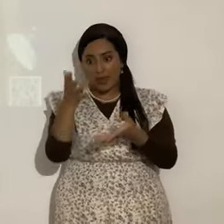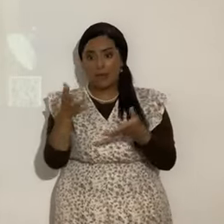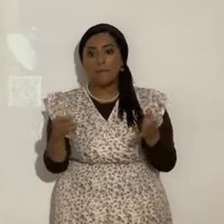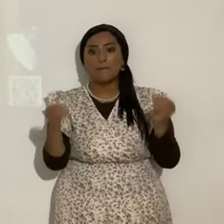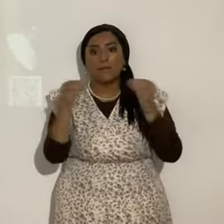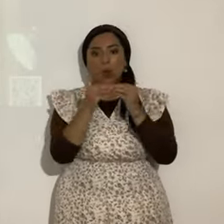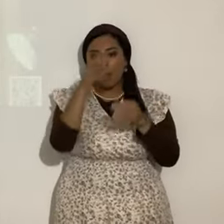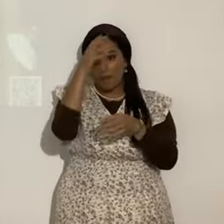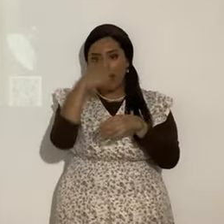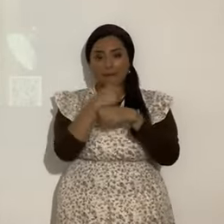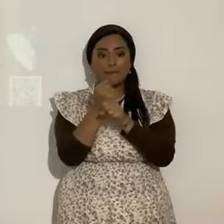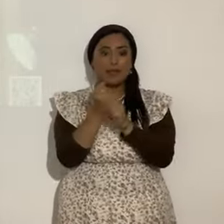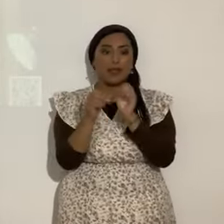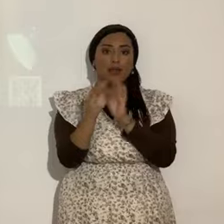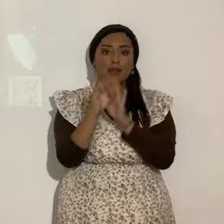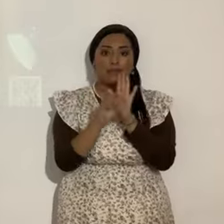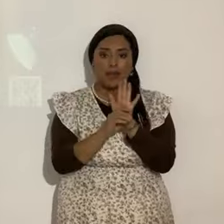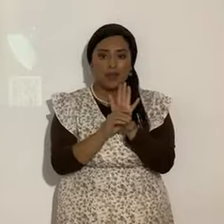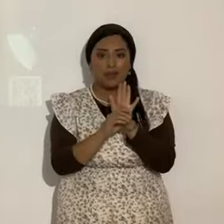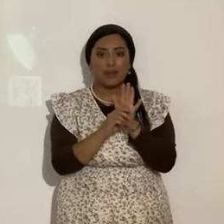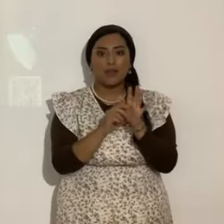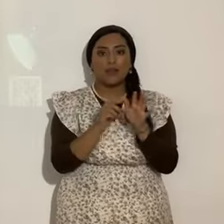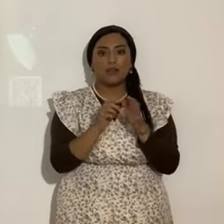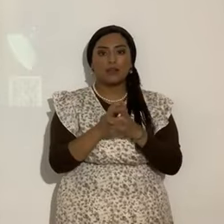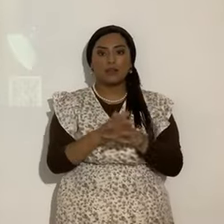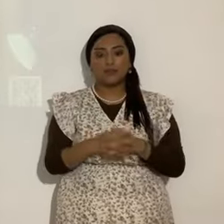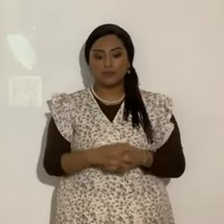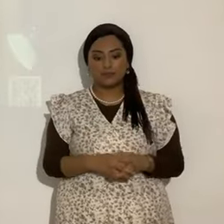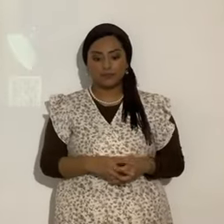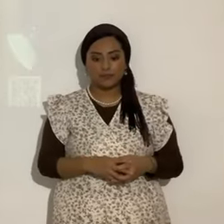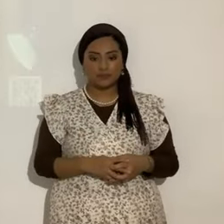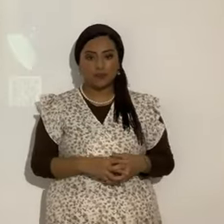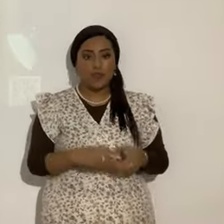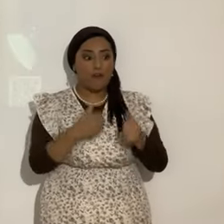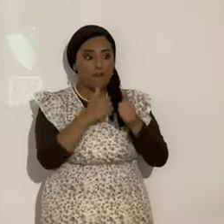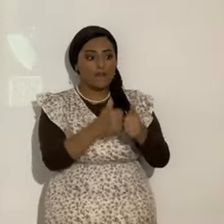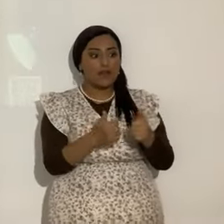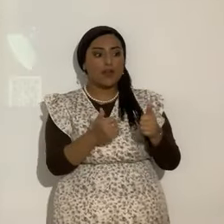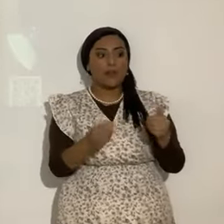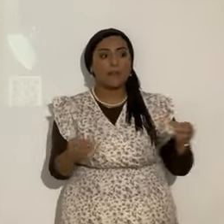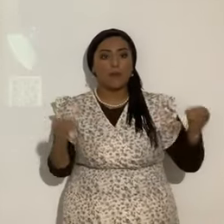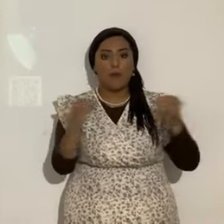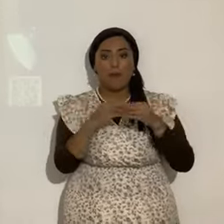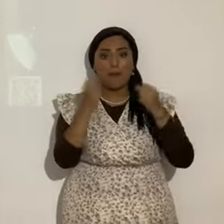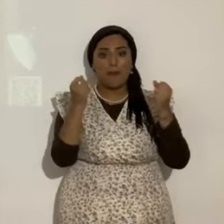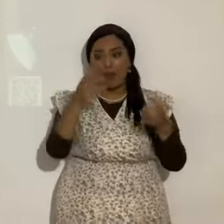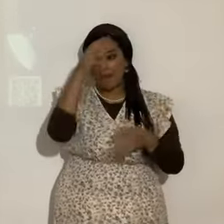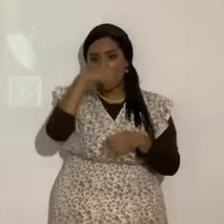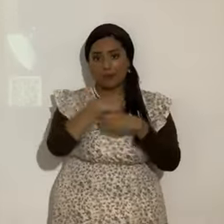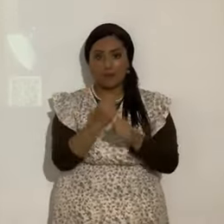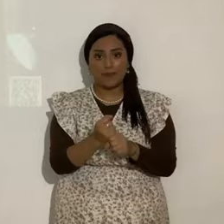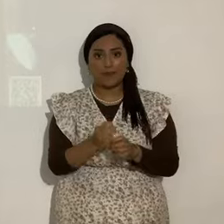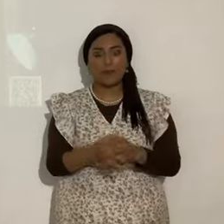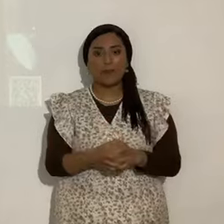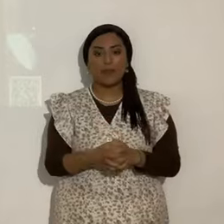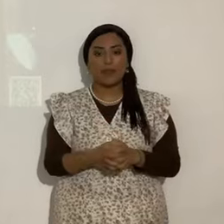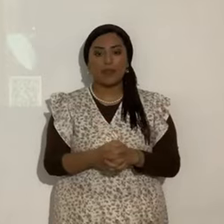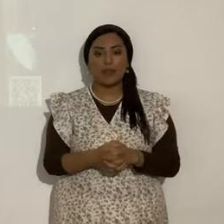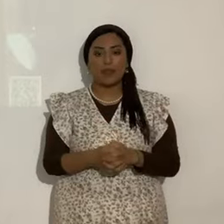de hombres invalidando la Torah del Elohim por vuestra tradición les dice les dijo Yahshua entonces vamos otra vez a Juan 8